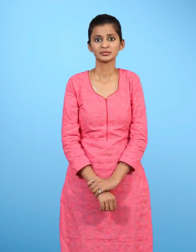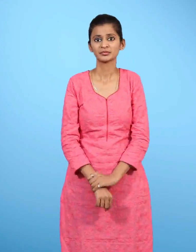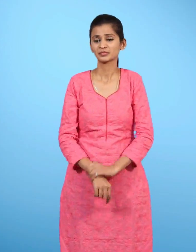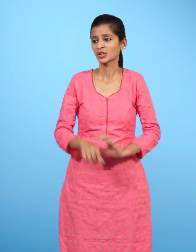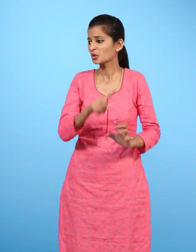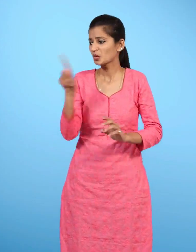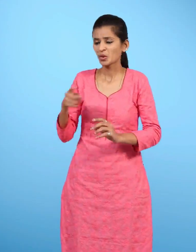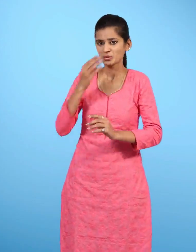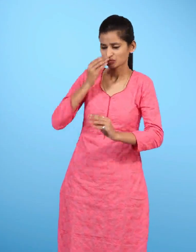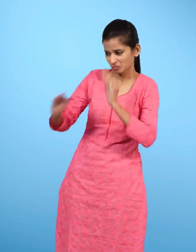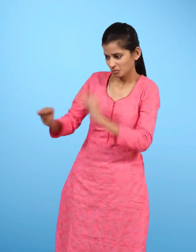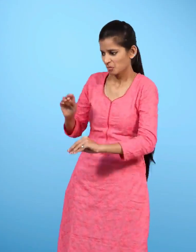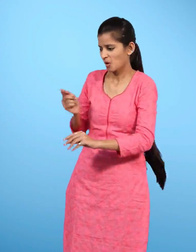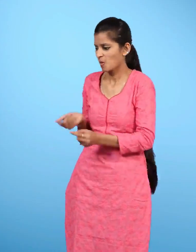कोई परेशान करता है